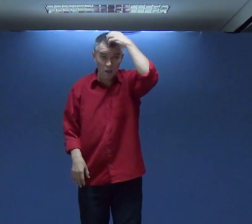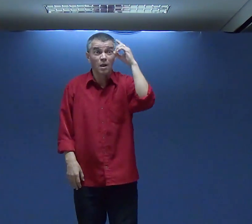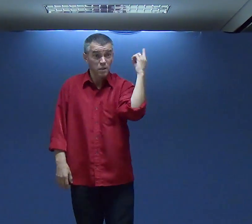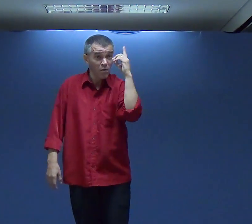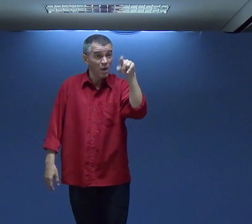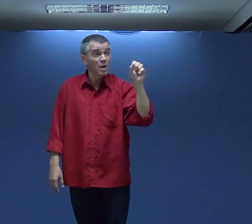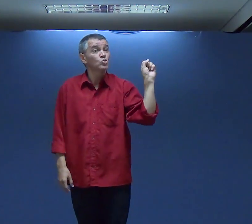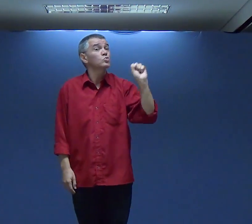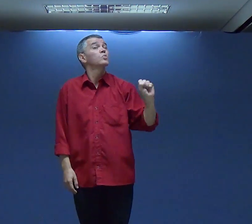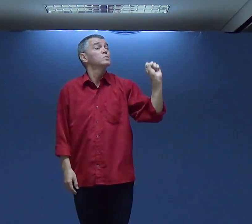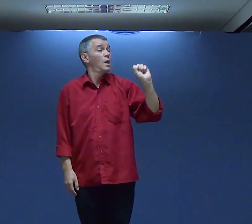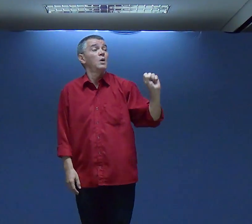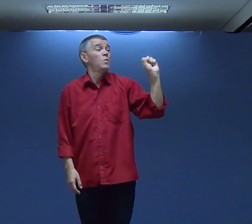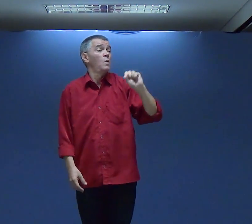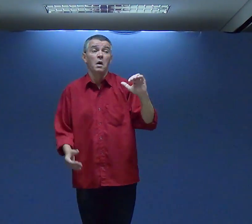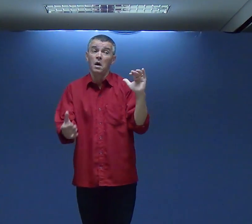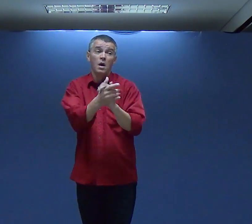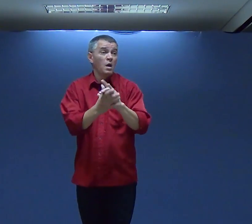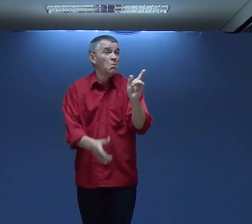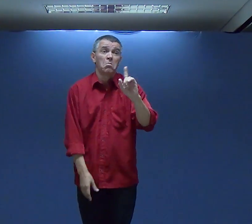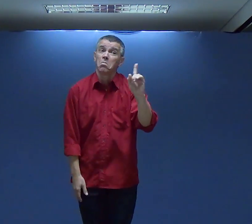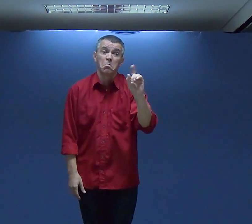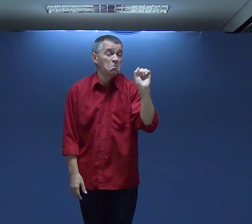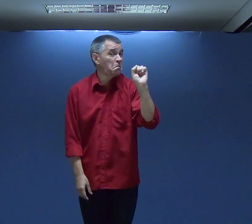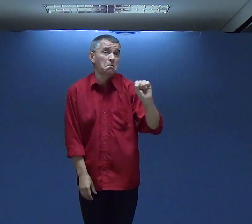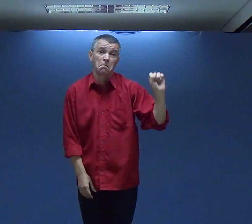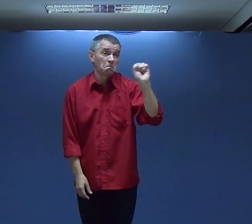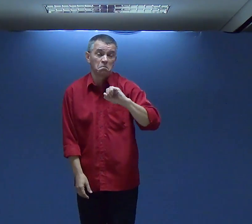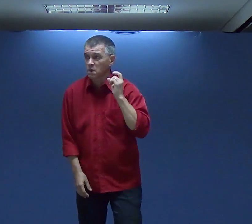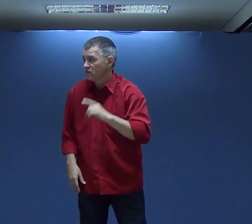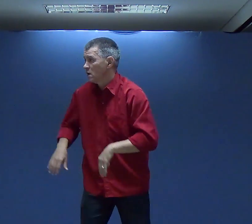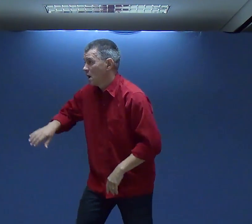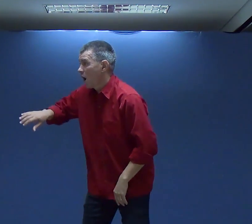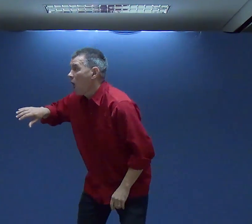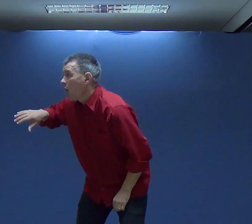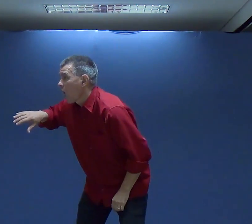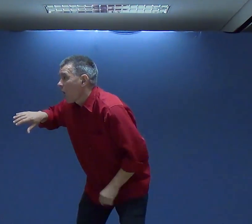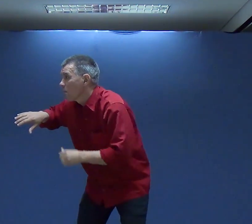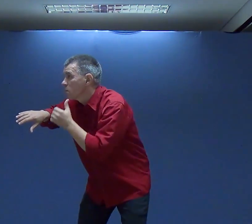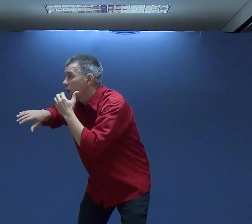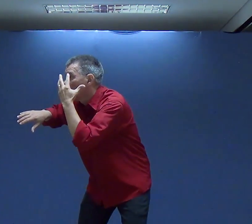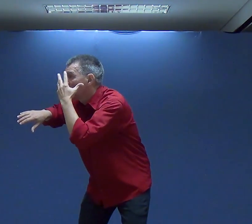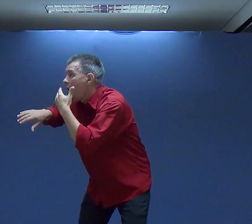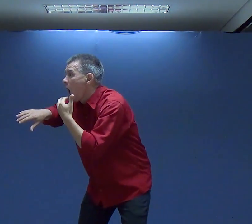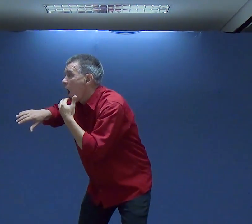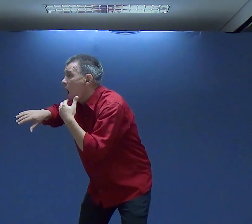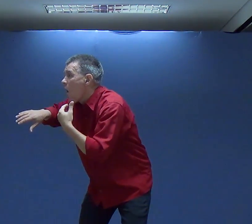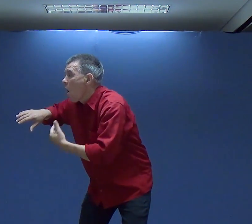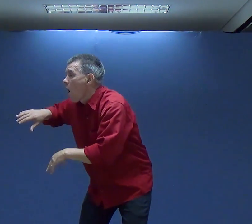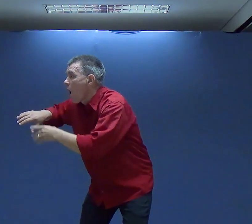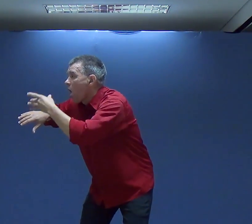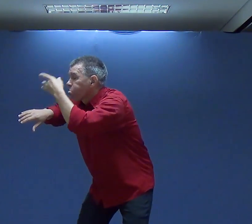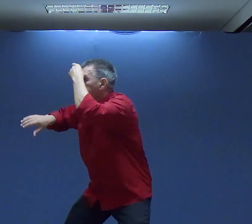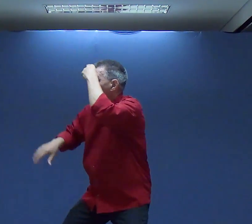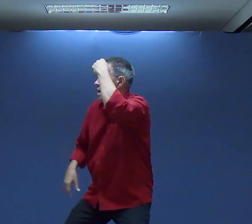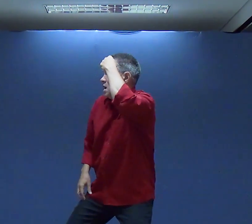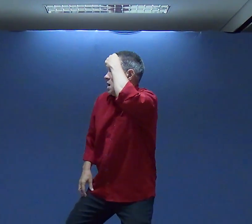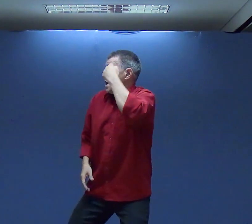deseja deseja Davi era solteiro Não era casado E ele olha Aquela